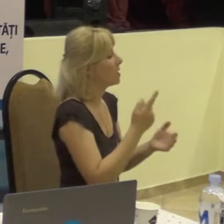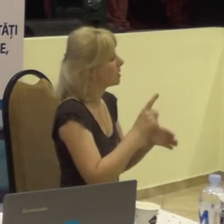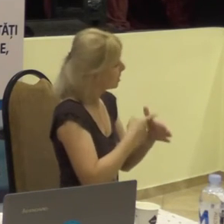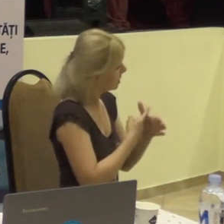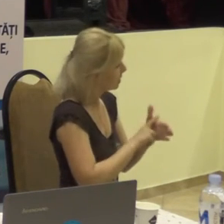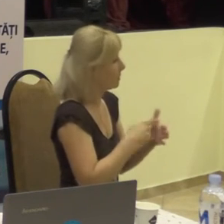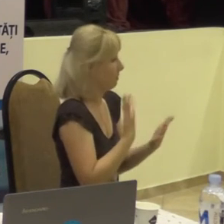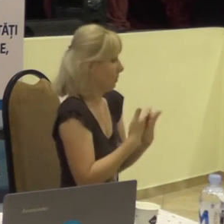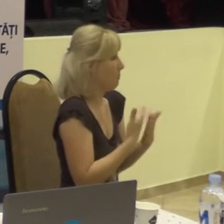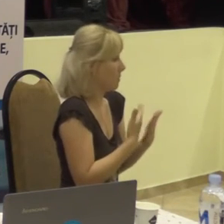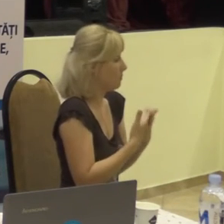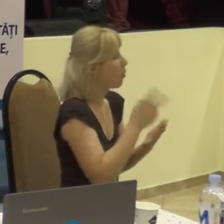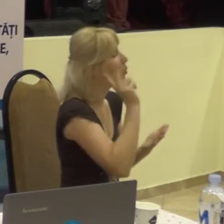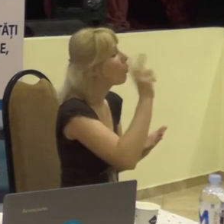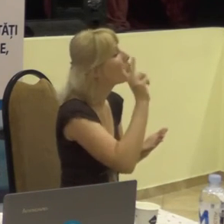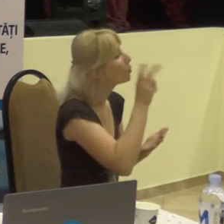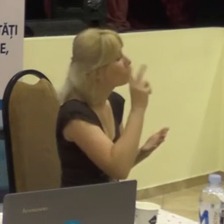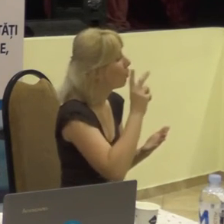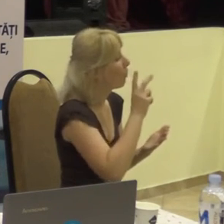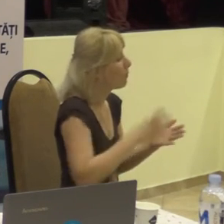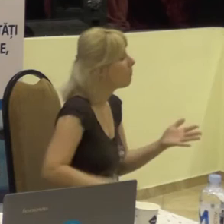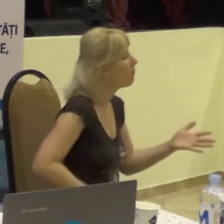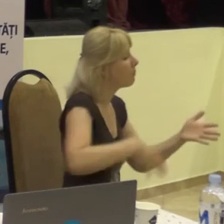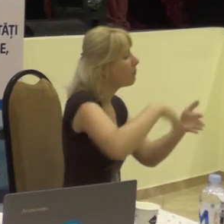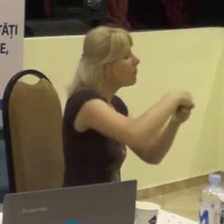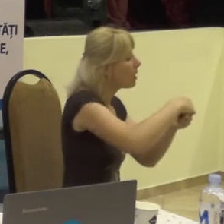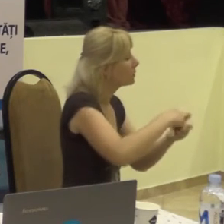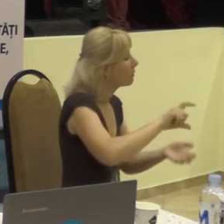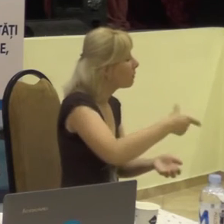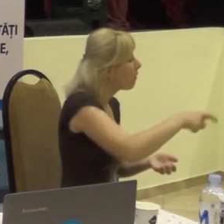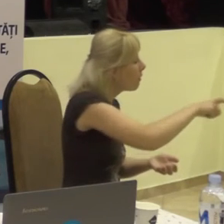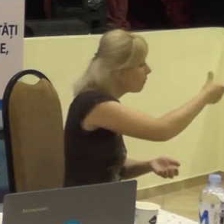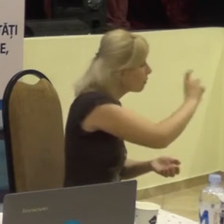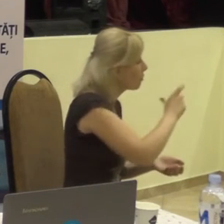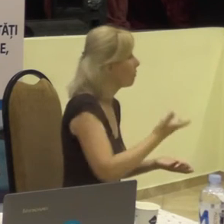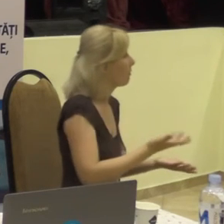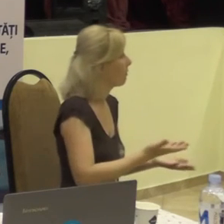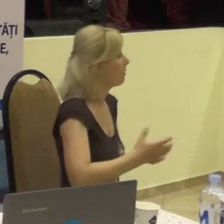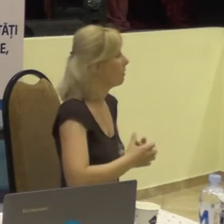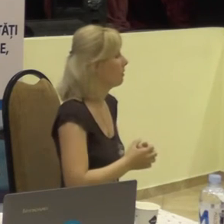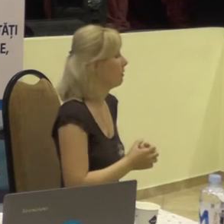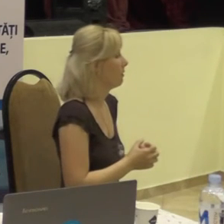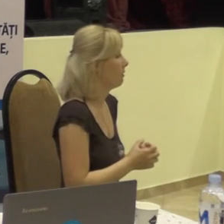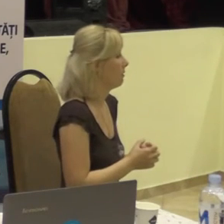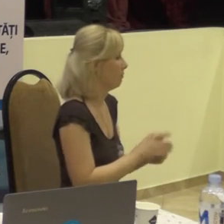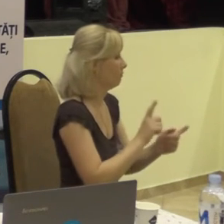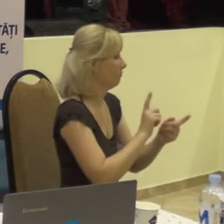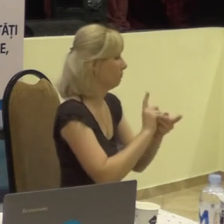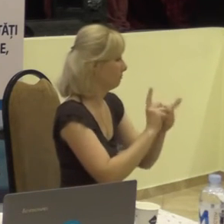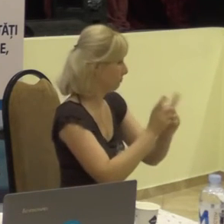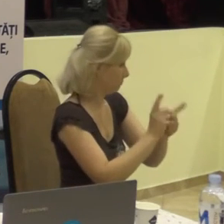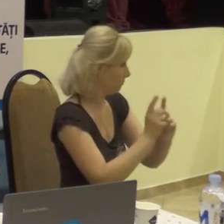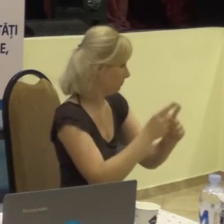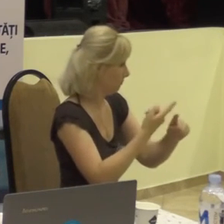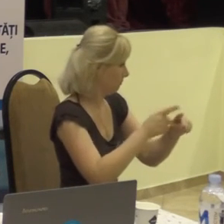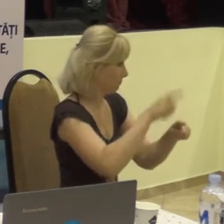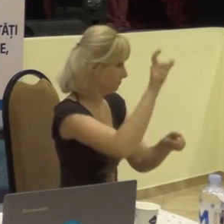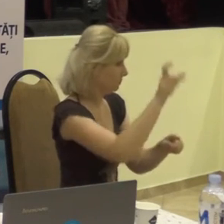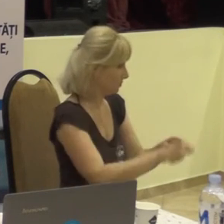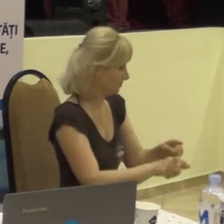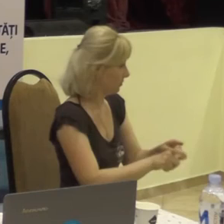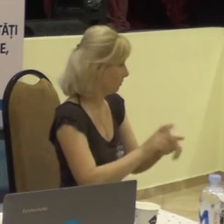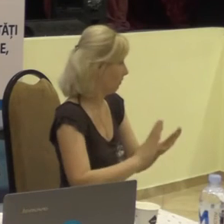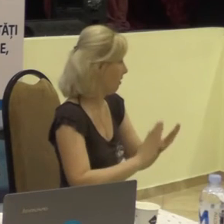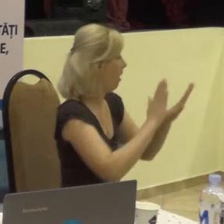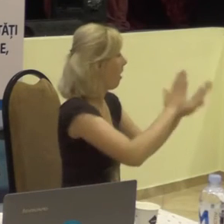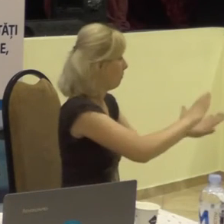exemplu, cineva acoperă costurile de deplasare către acest loc,